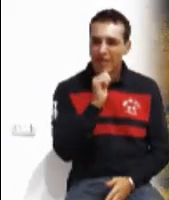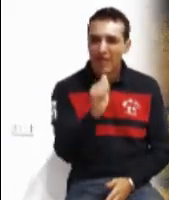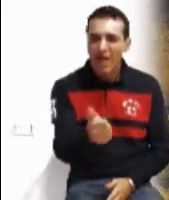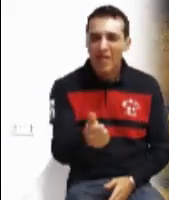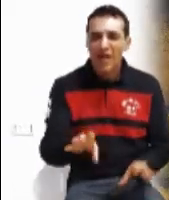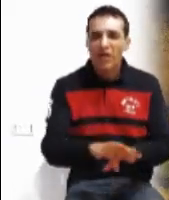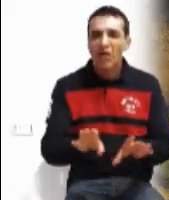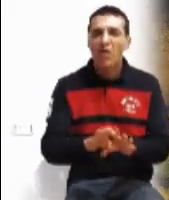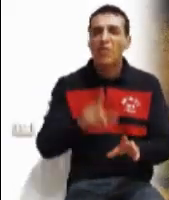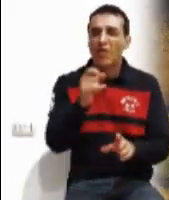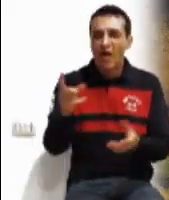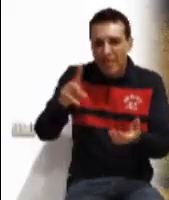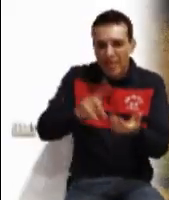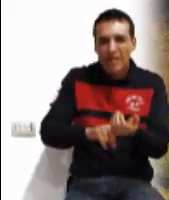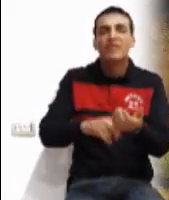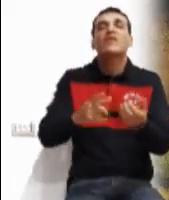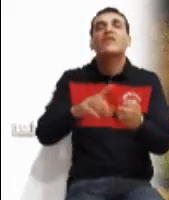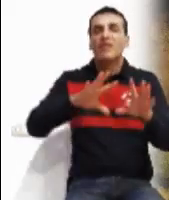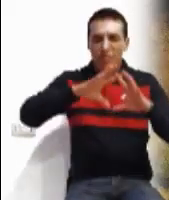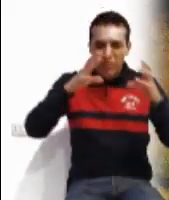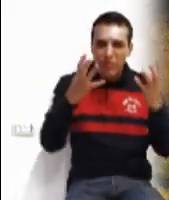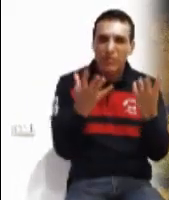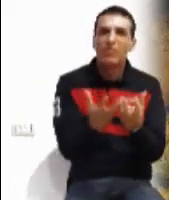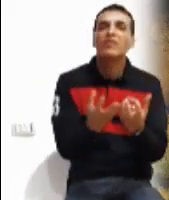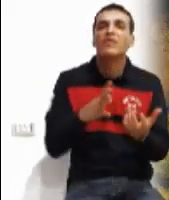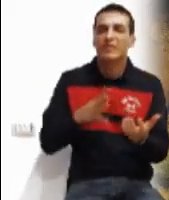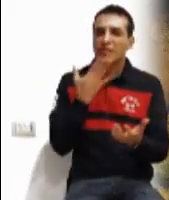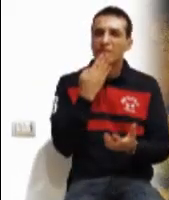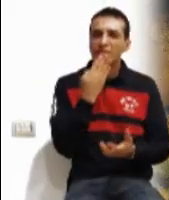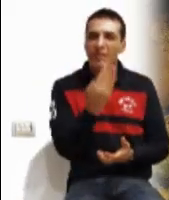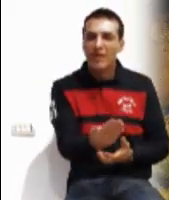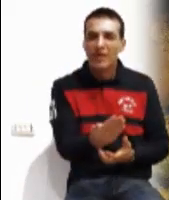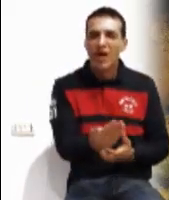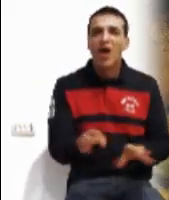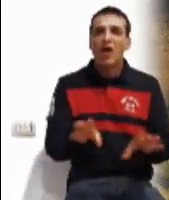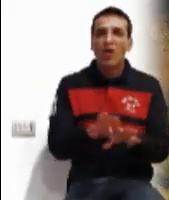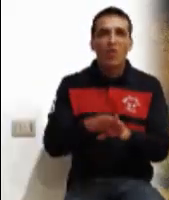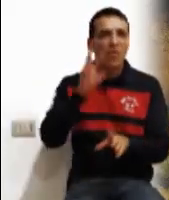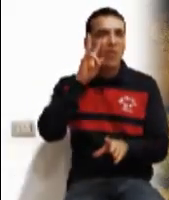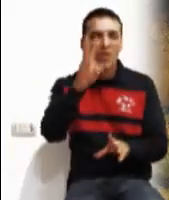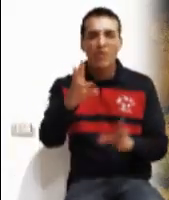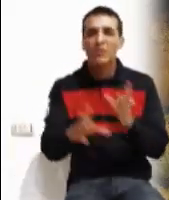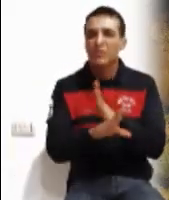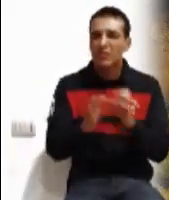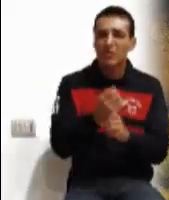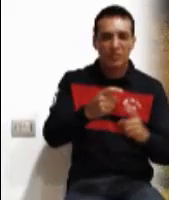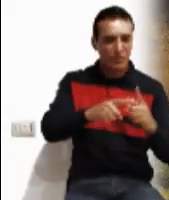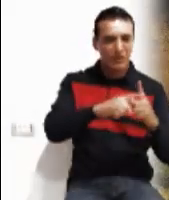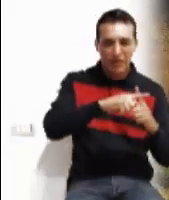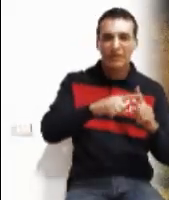Tendremos ciertamente contradicciones y vientos contrarios